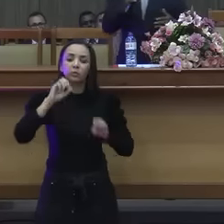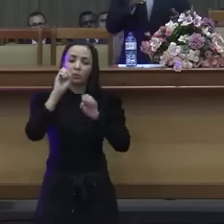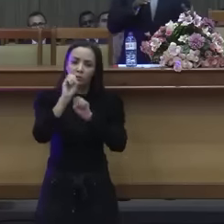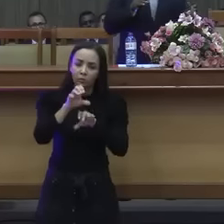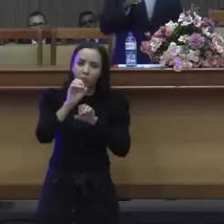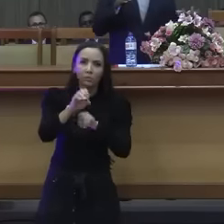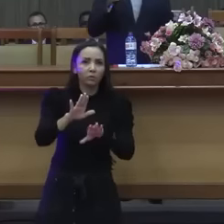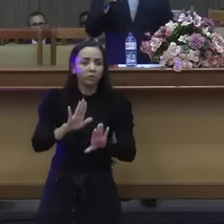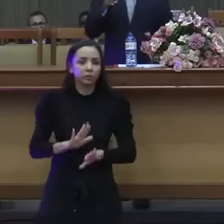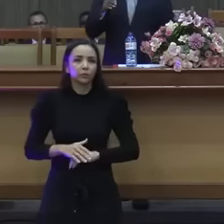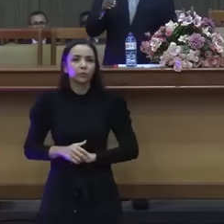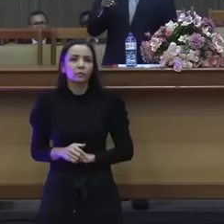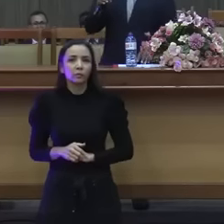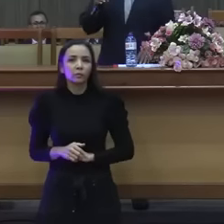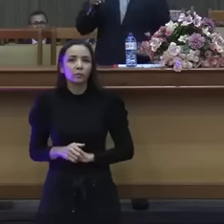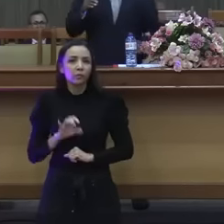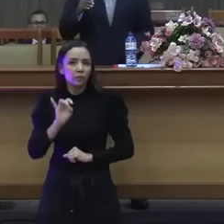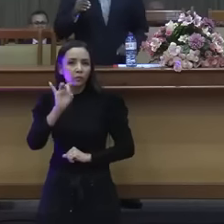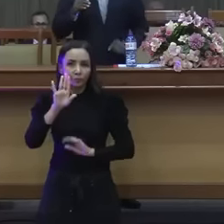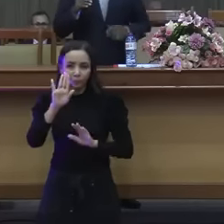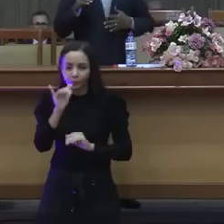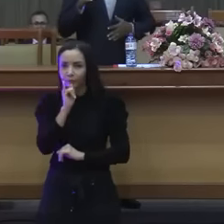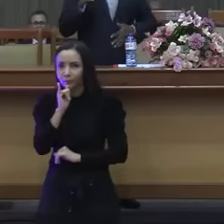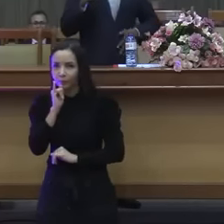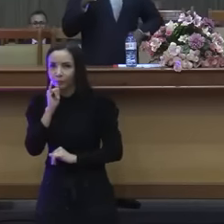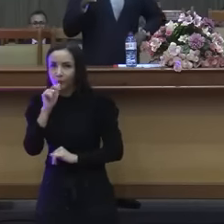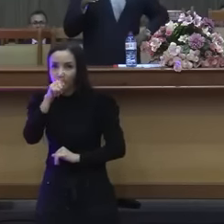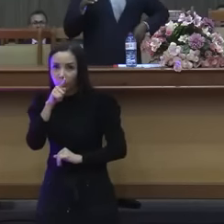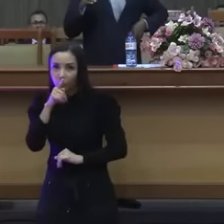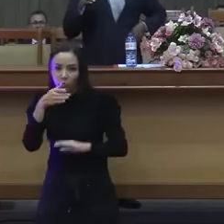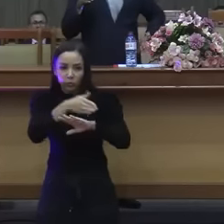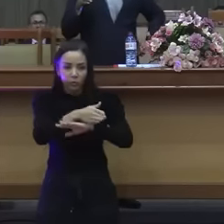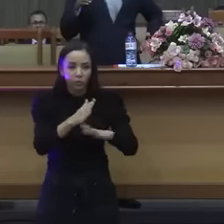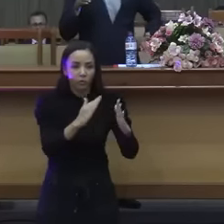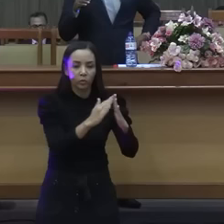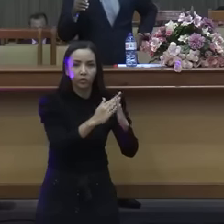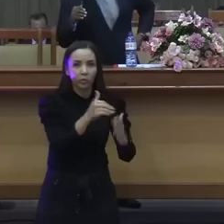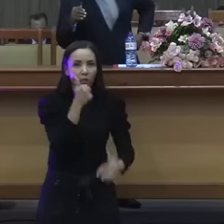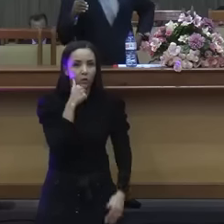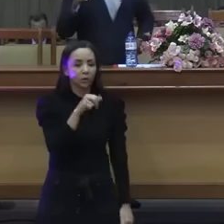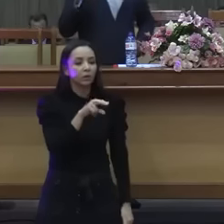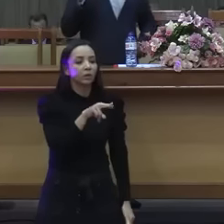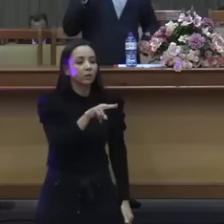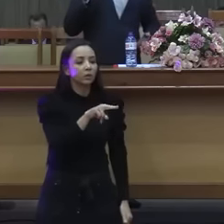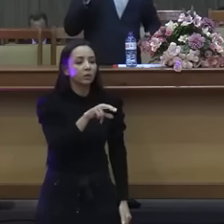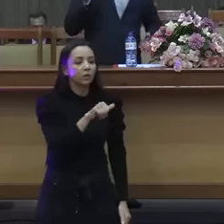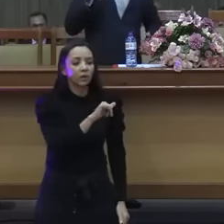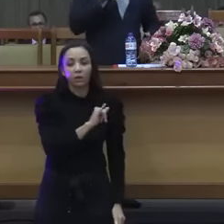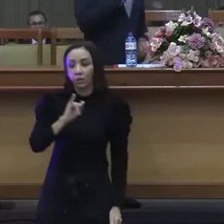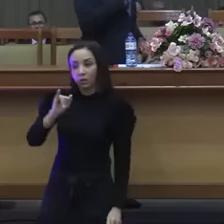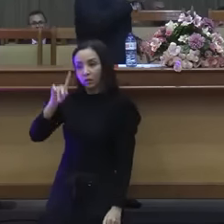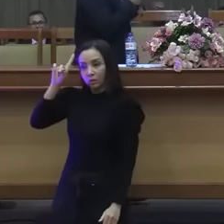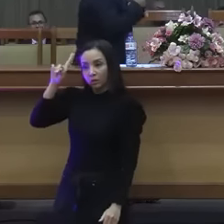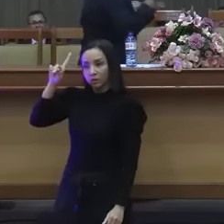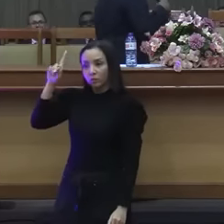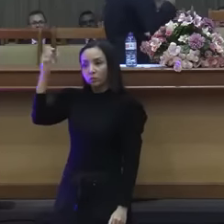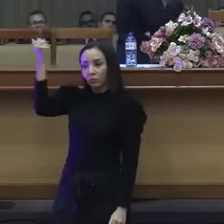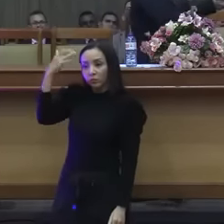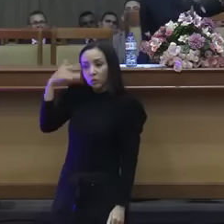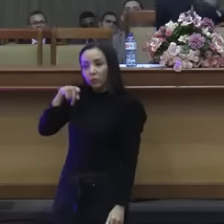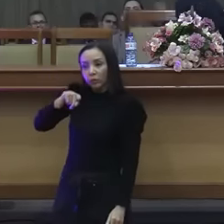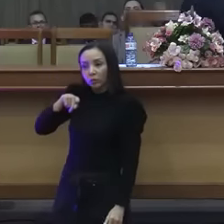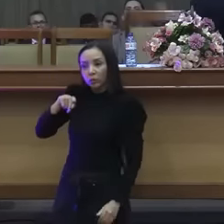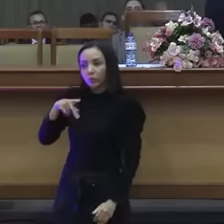ensinaram. Não é aquele negócio que tu chega na casa da irmã, aí a irmã diz, Deus me revelou que não é para tu casar com Ele. Aí a irmã já sai, está